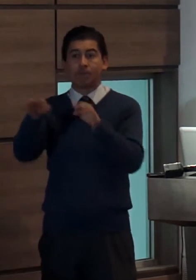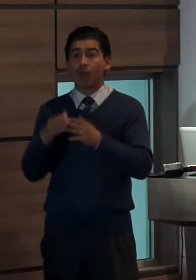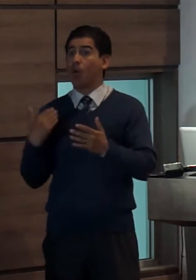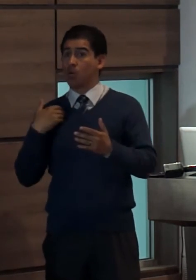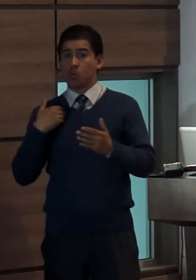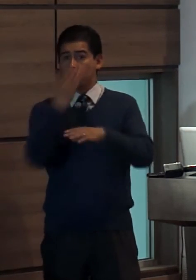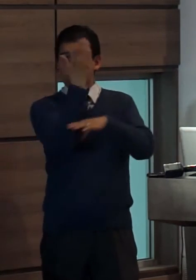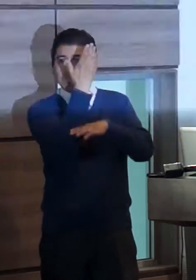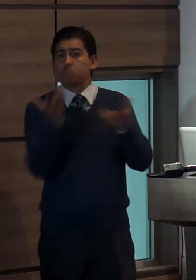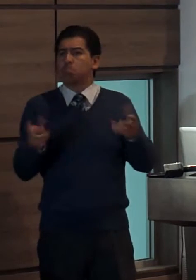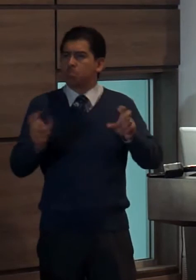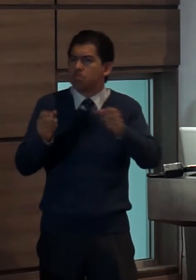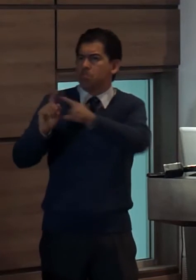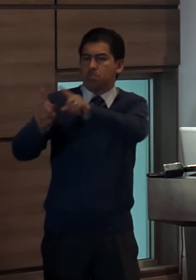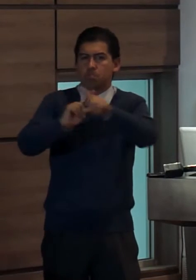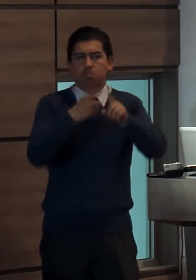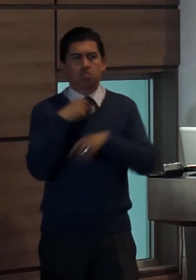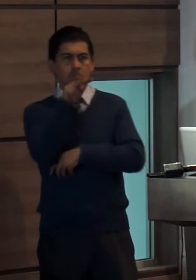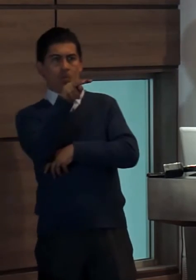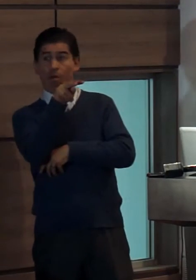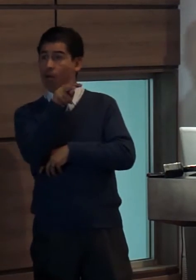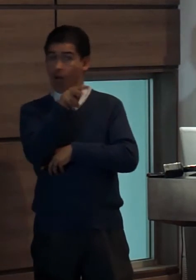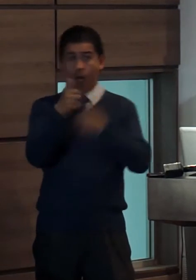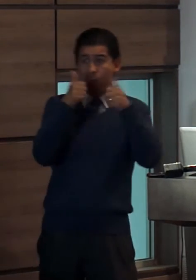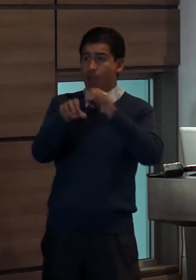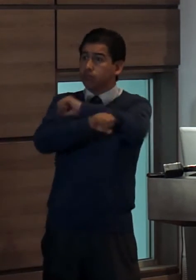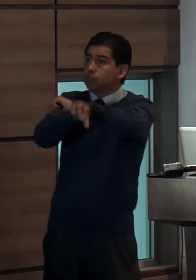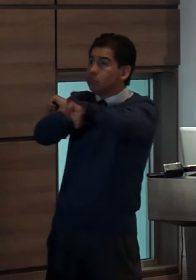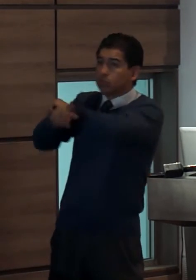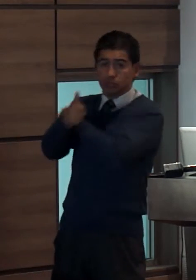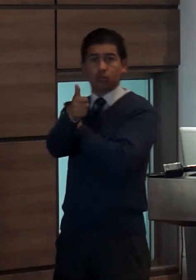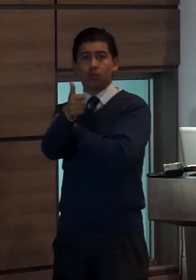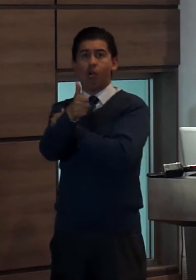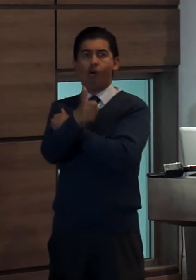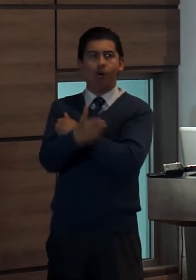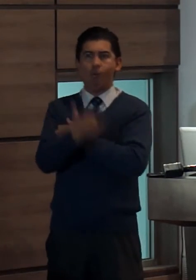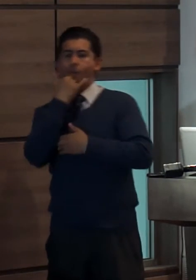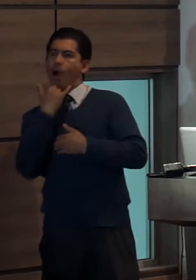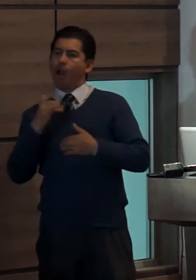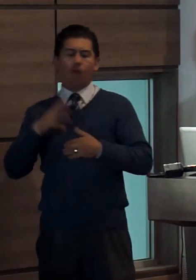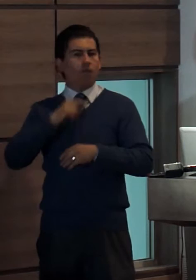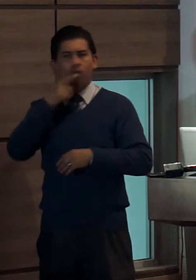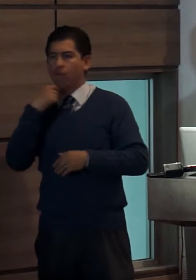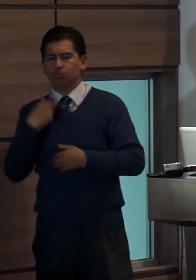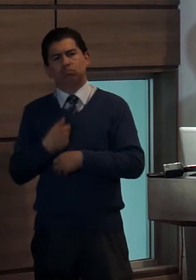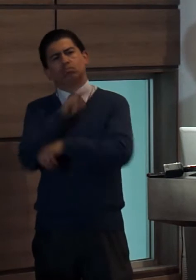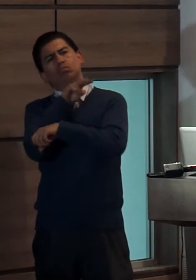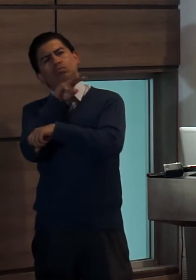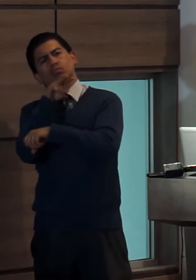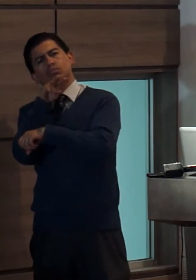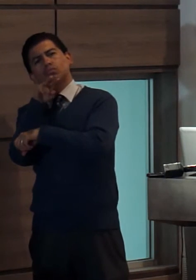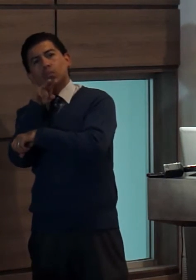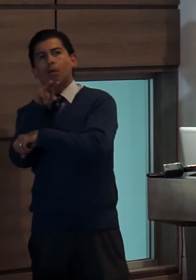discriminación y el respeto a los derechos humanos en los contenidos difundidos por los medios de comunicación con